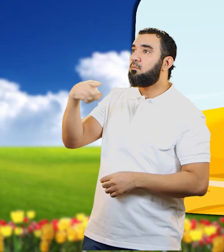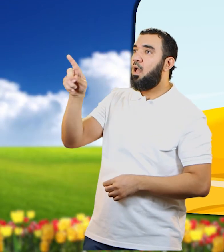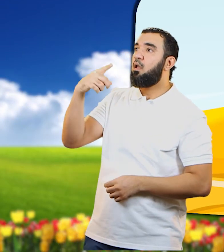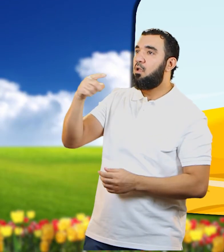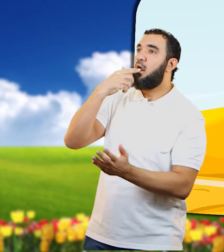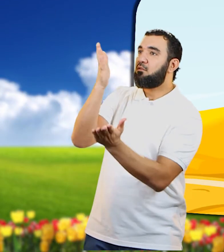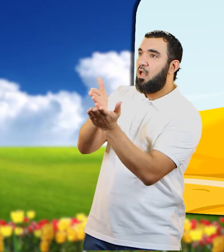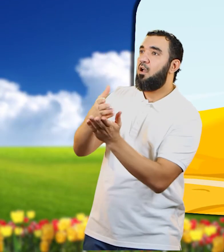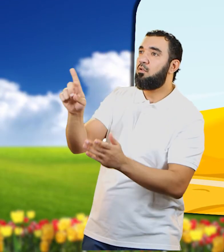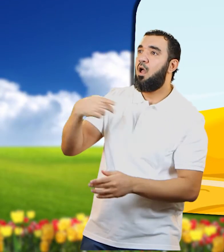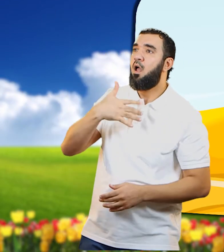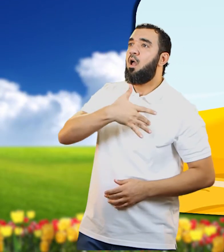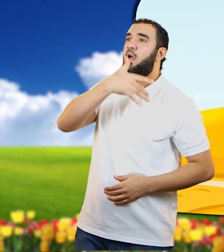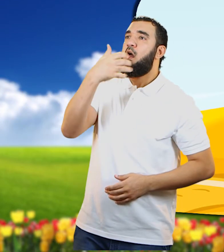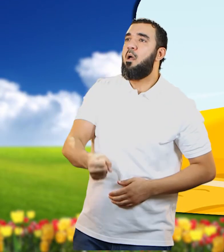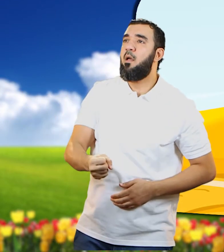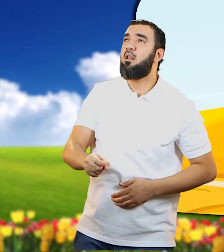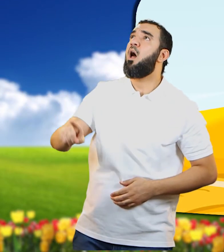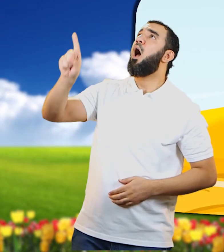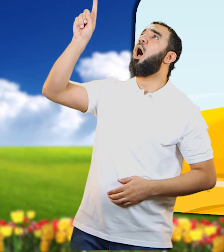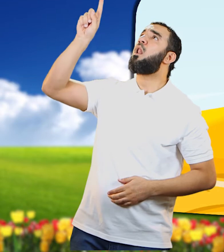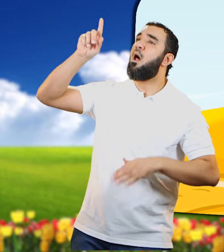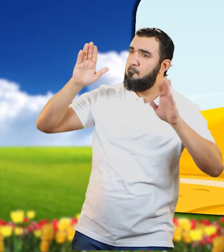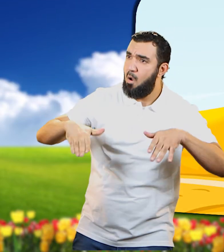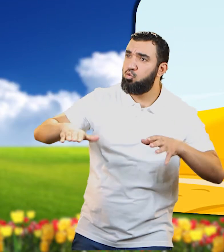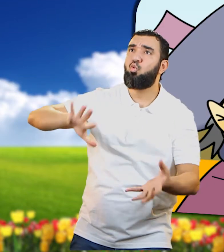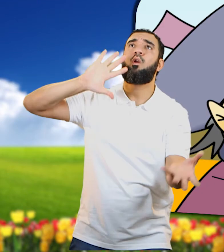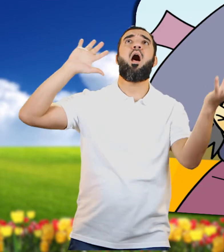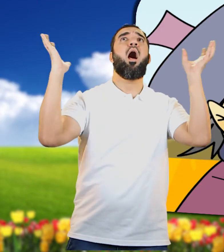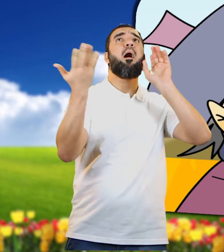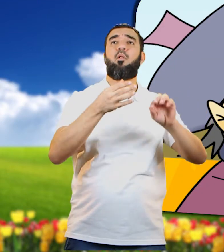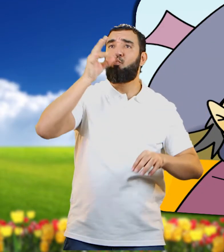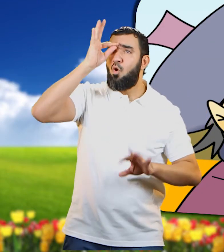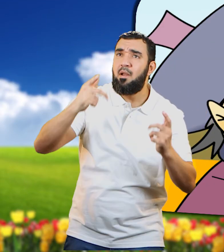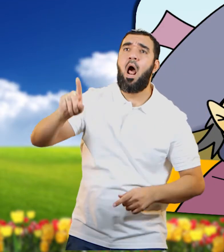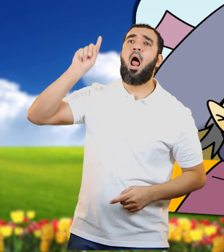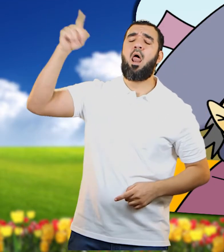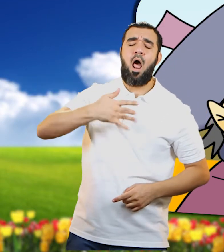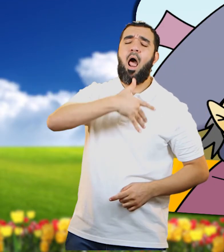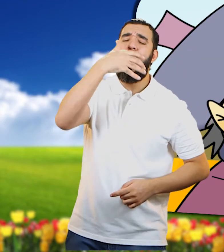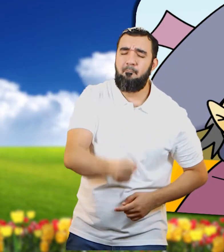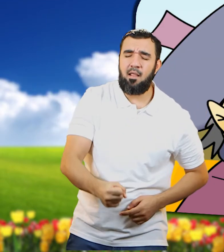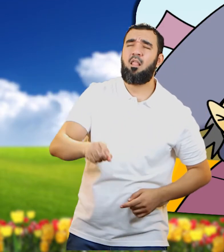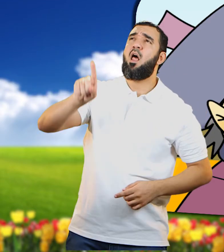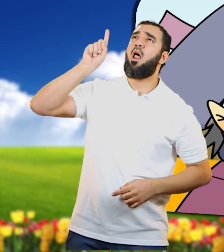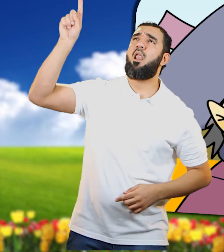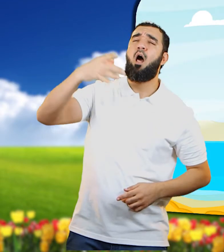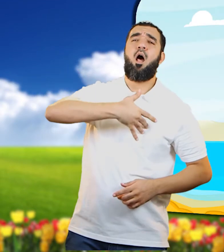امنت ان لهذا الكون الها خالقا وهو الله امنت بالله امنت بالله